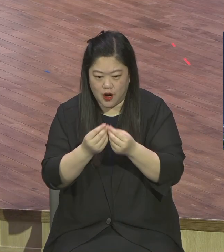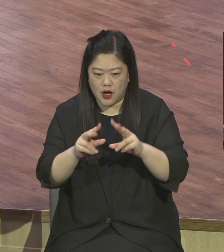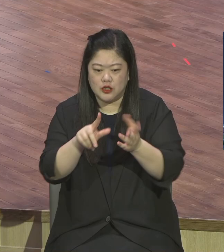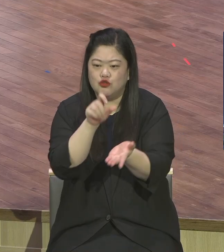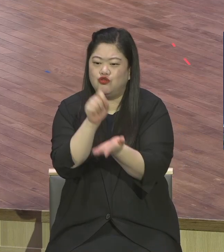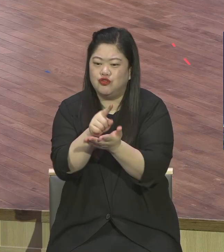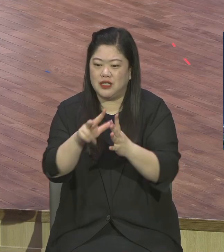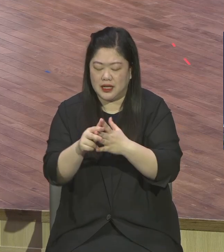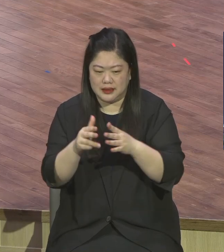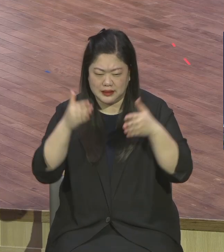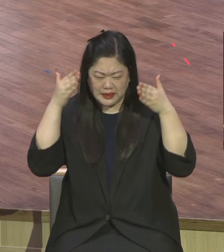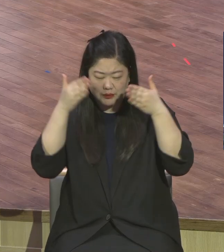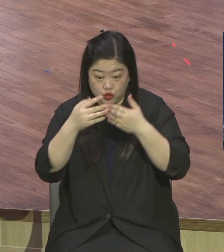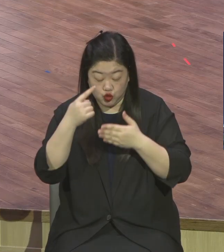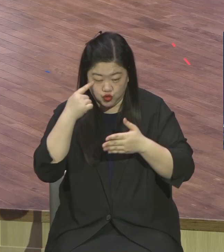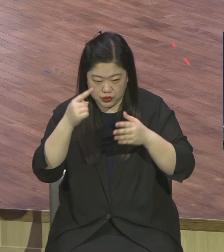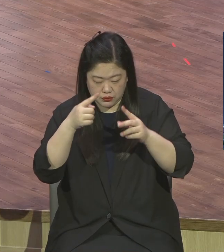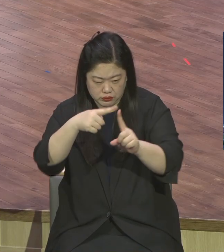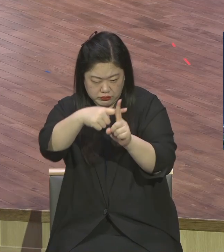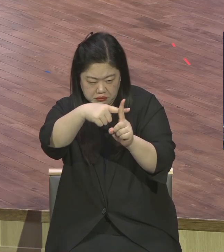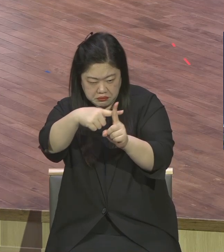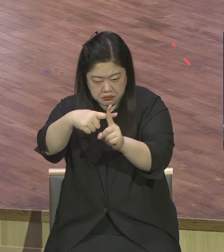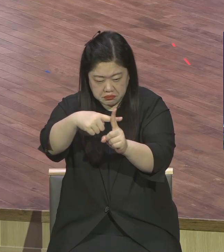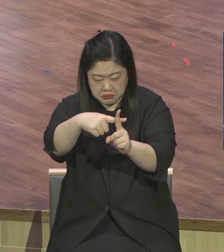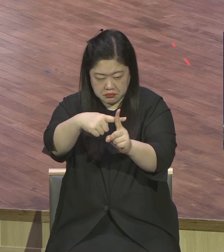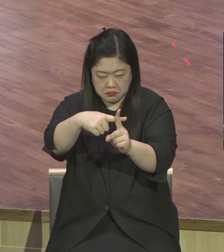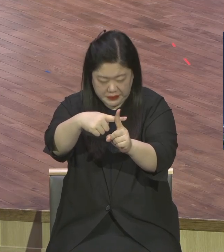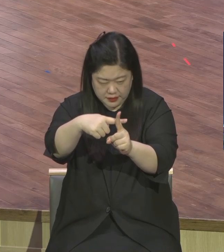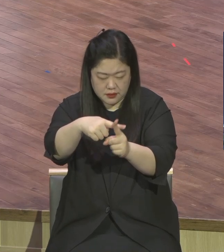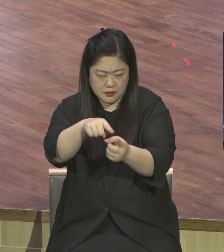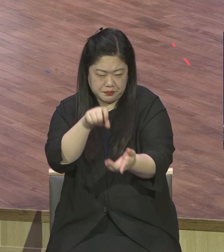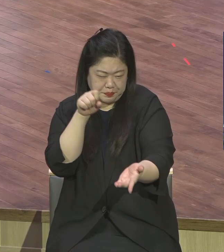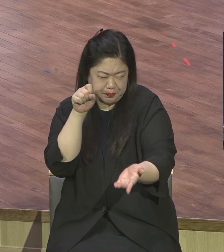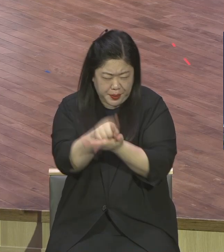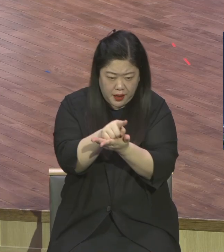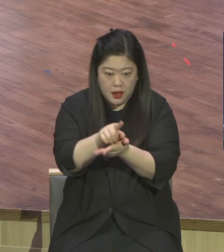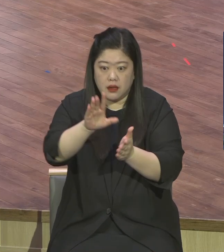집중해서 어떻게 집중이 어디서 나오느냐 체력에서 나오죠. 체력에서